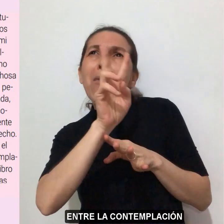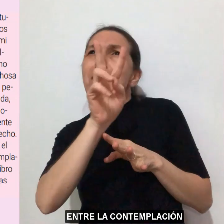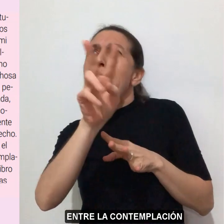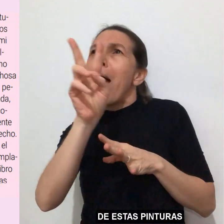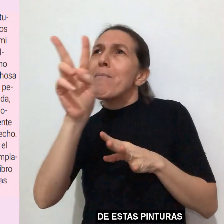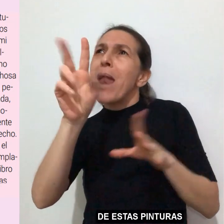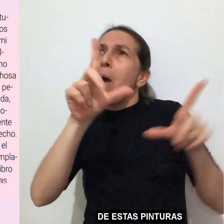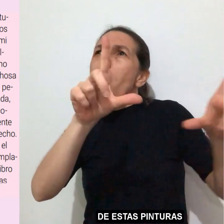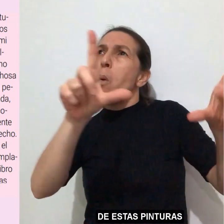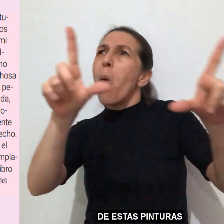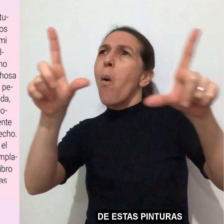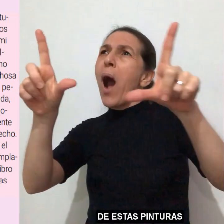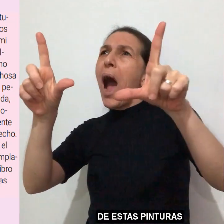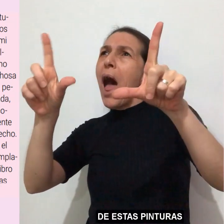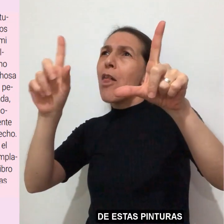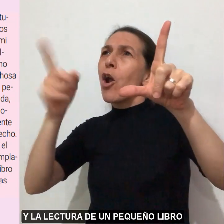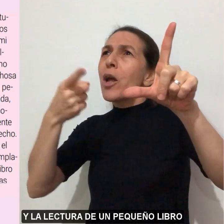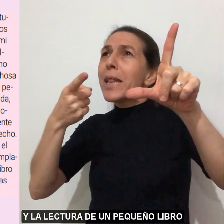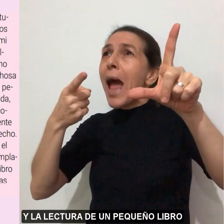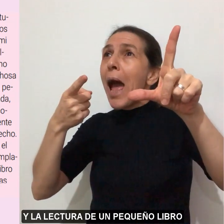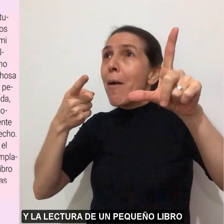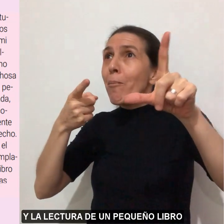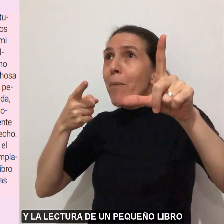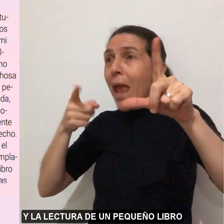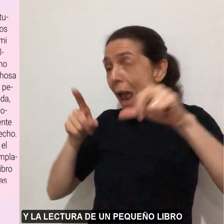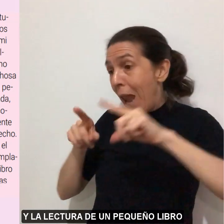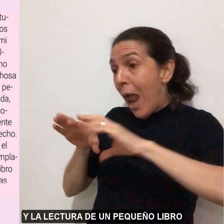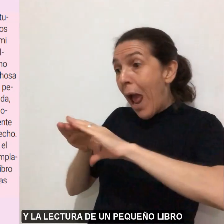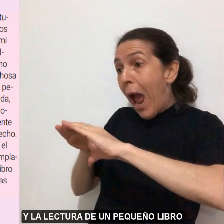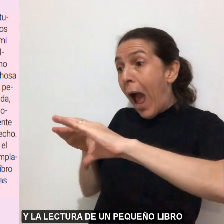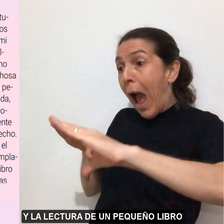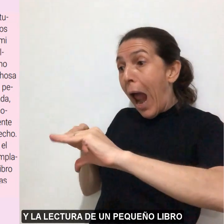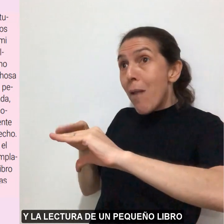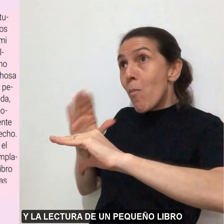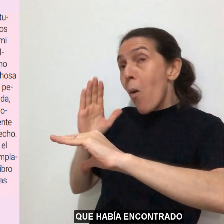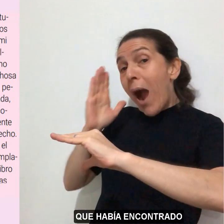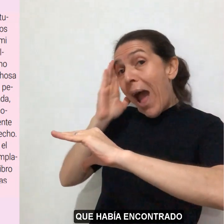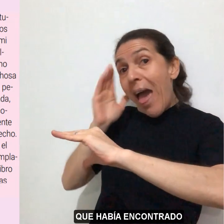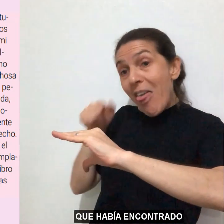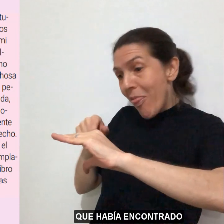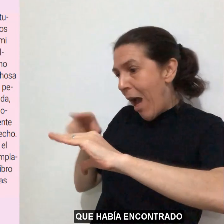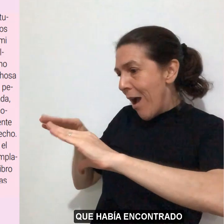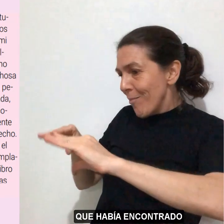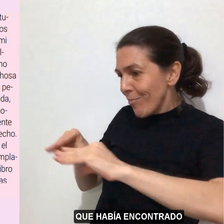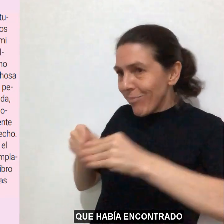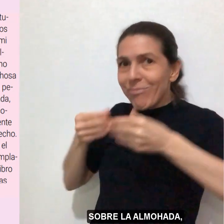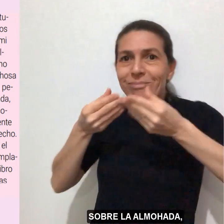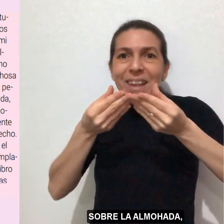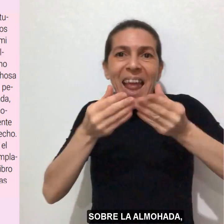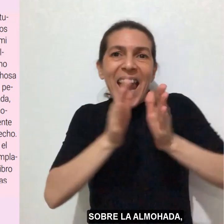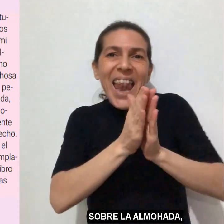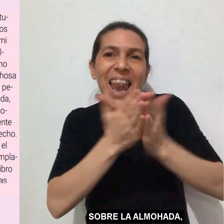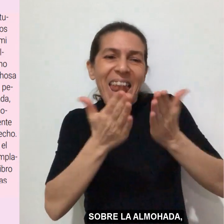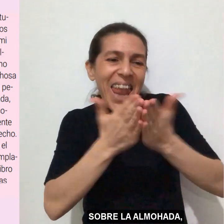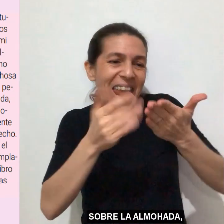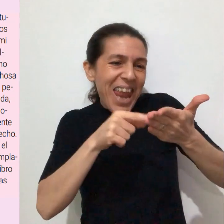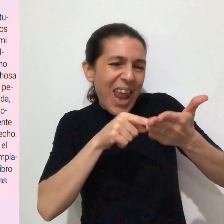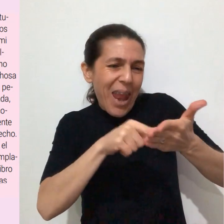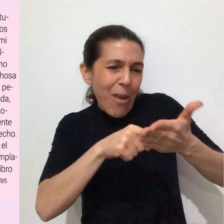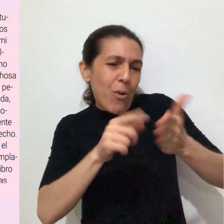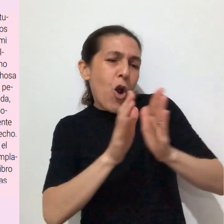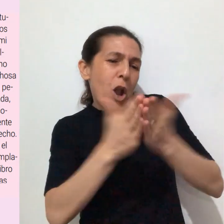contemplación de estas pinturas y la lectura de un pequeño libro que había encontrado sobre la almohada,